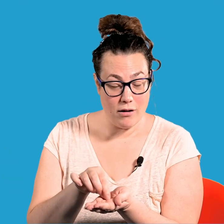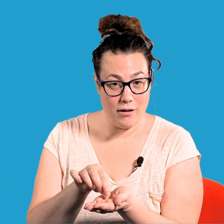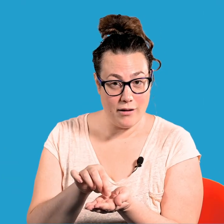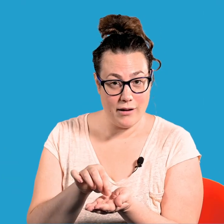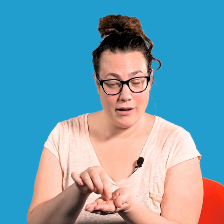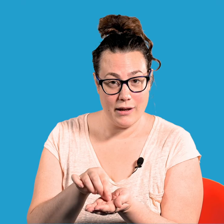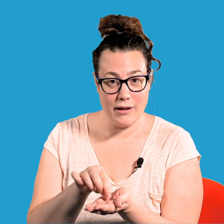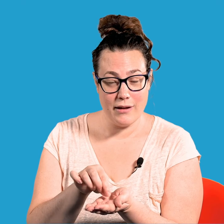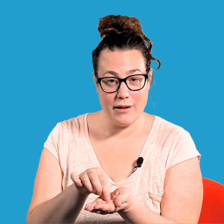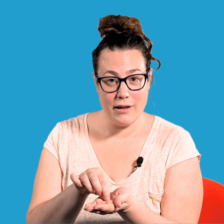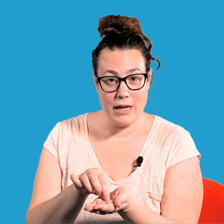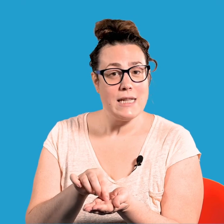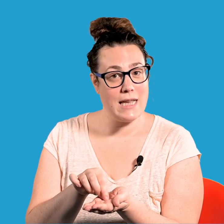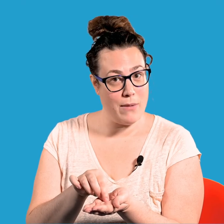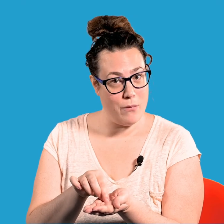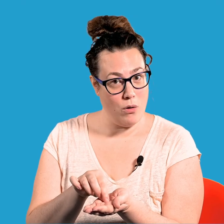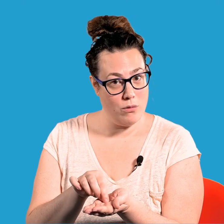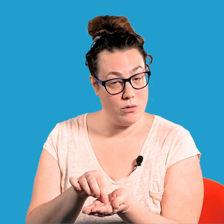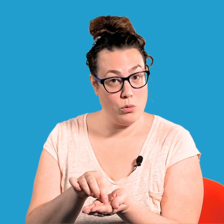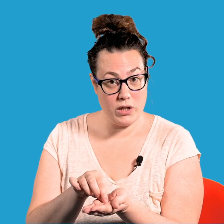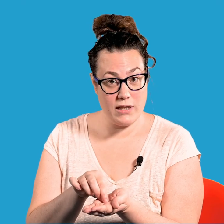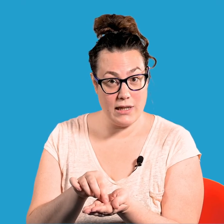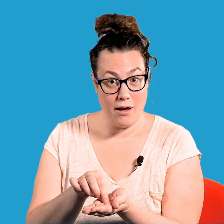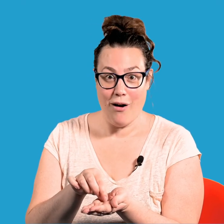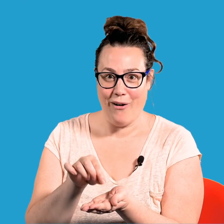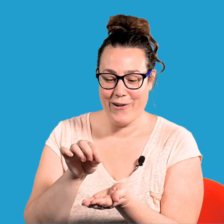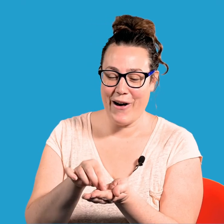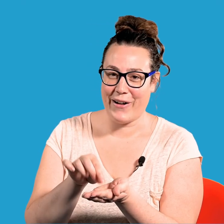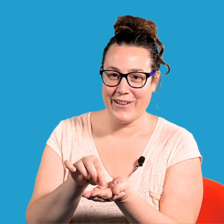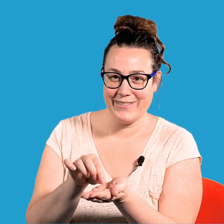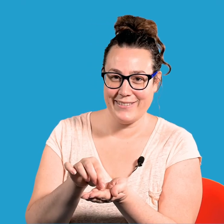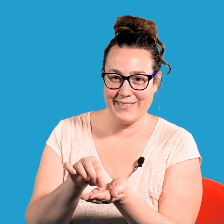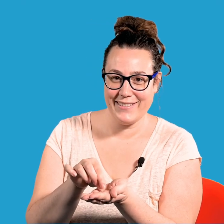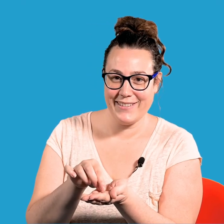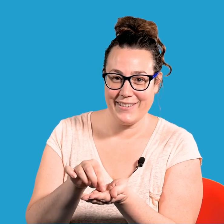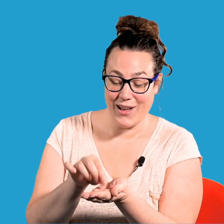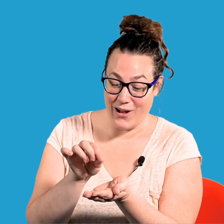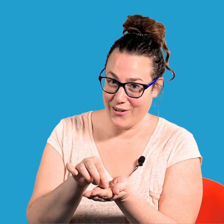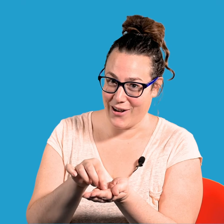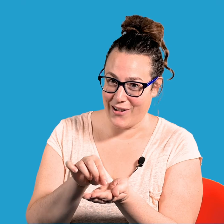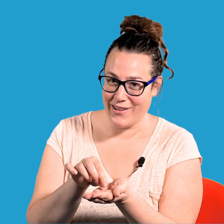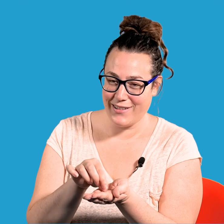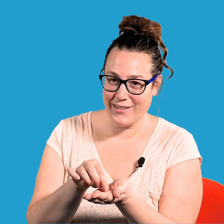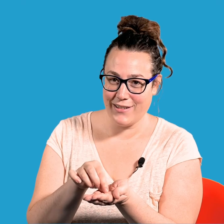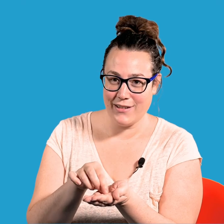! Sa maman lui dit encore ! Encore !